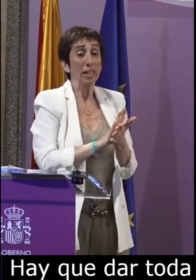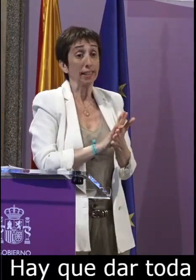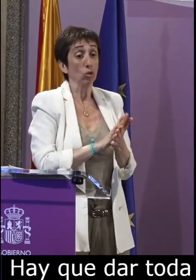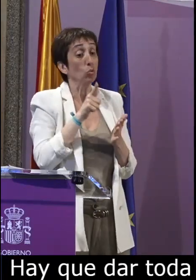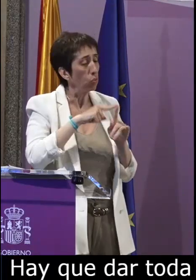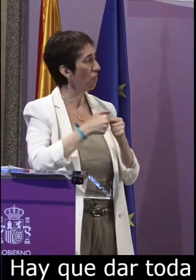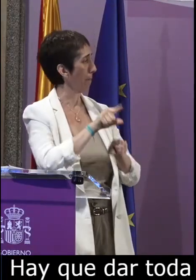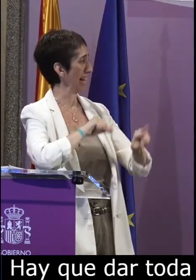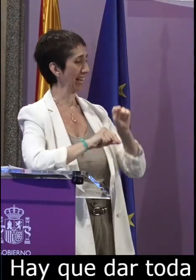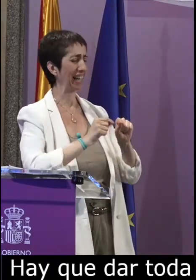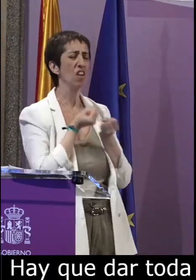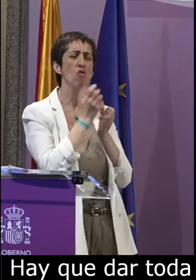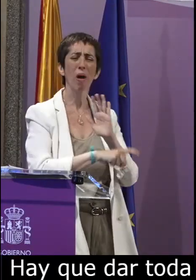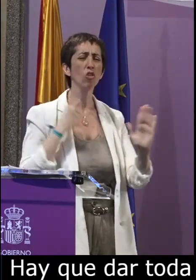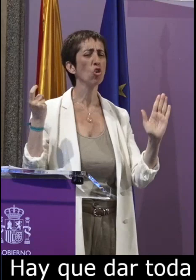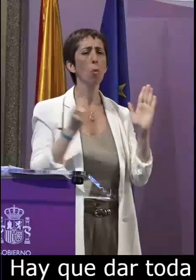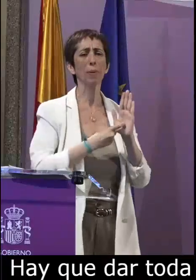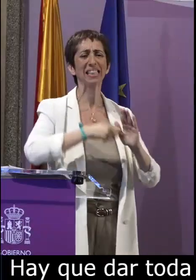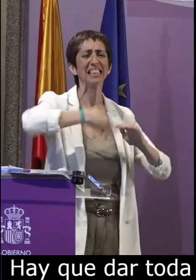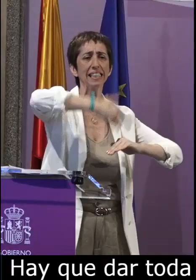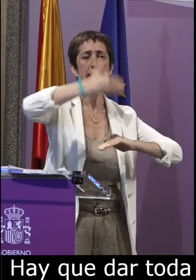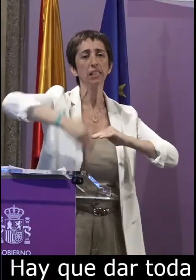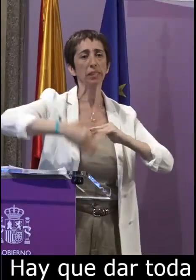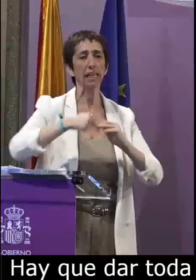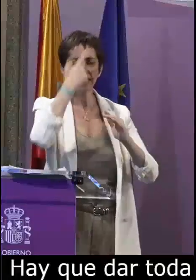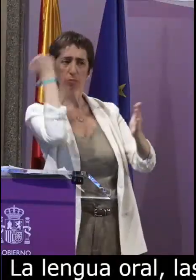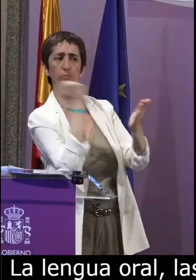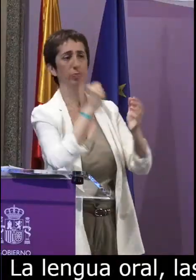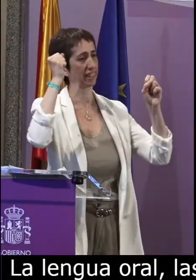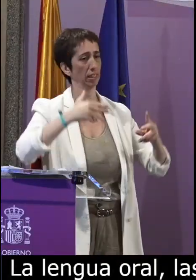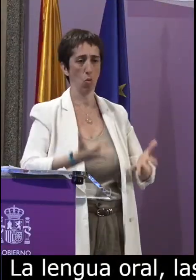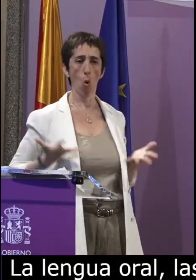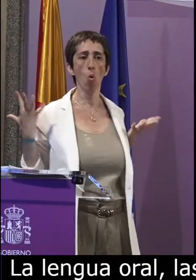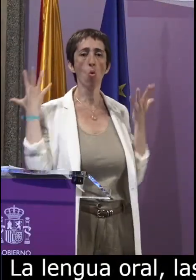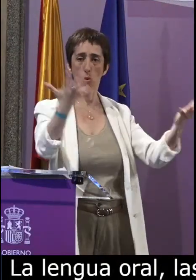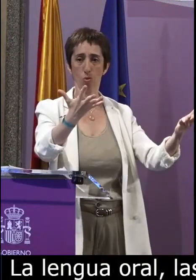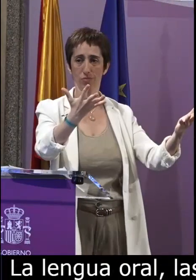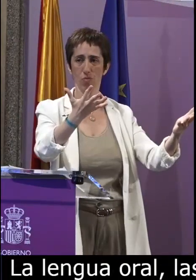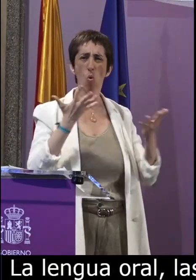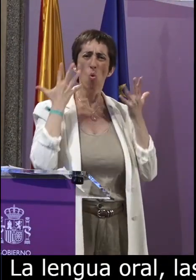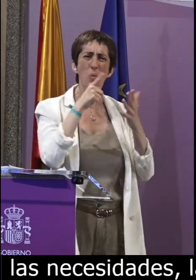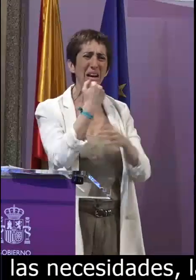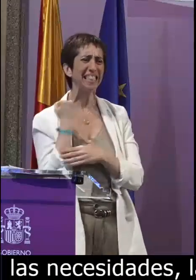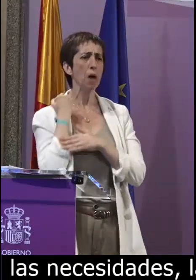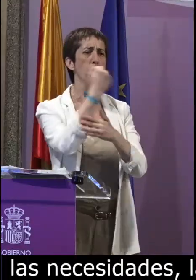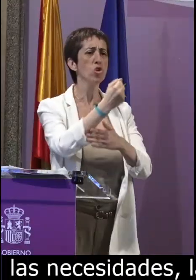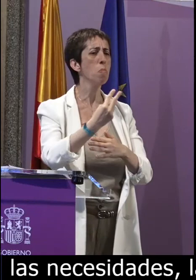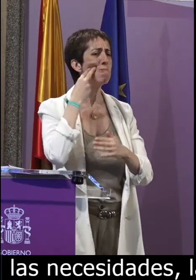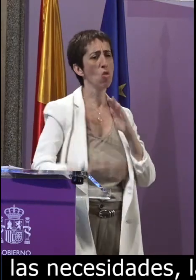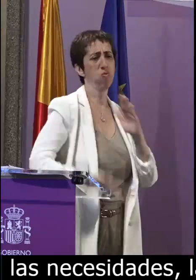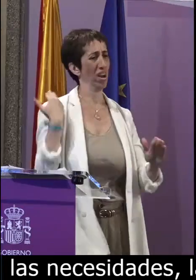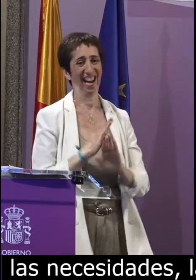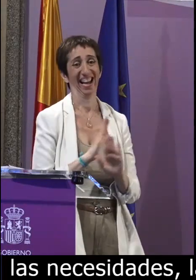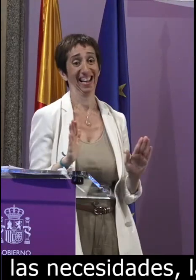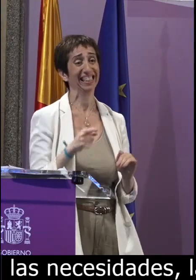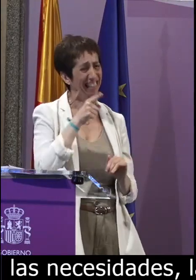ayudas técnicas en función de las necesidades la lengua de signos sin ningún tipo de limitación y sin prejuicios a las familias para